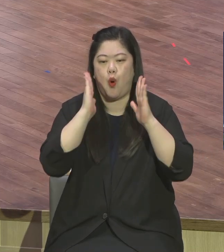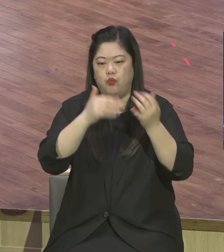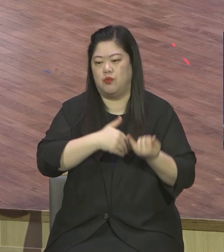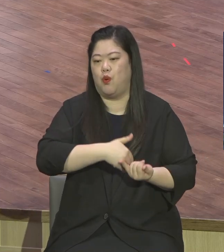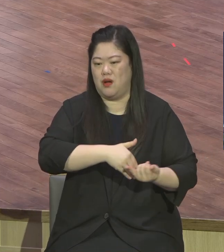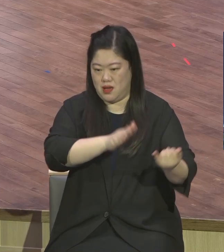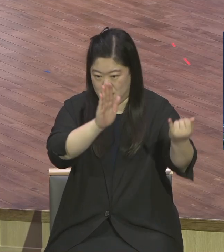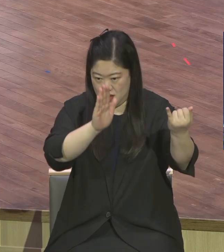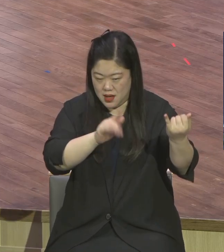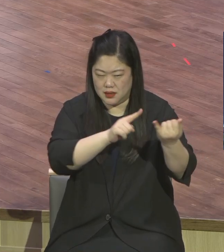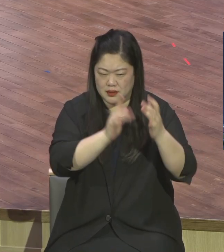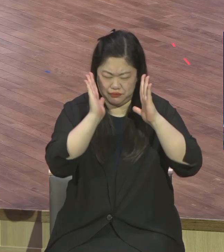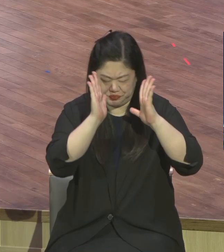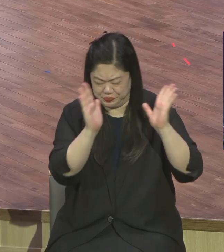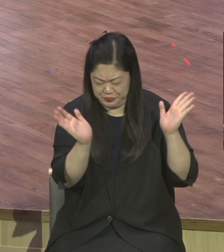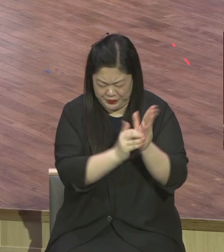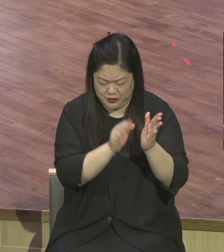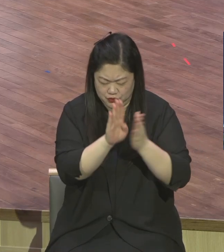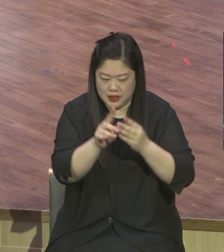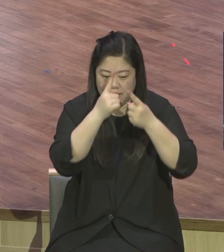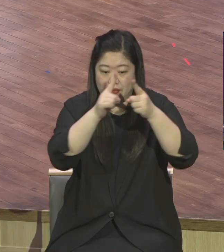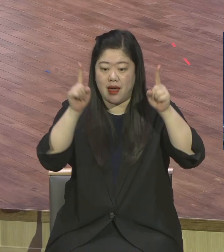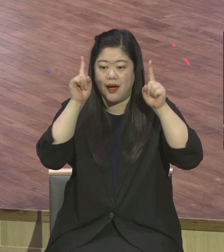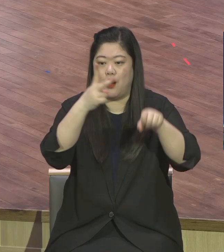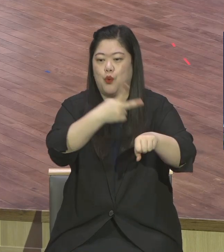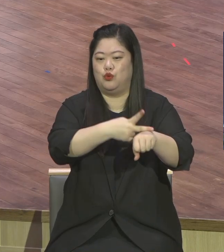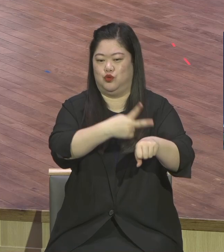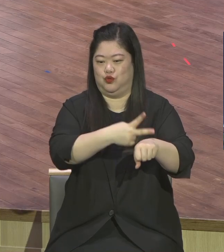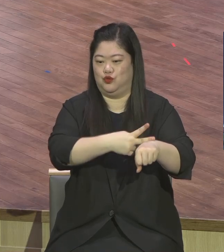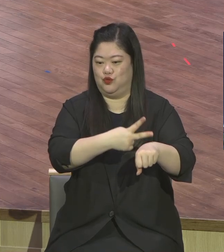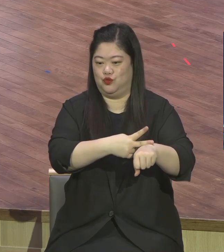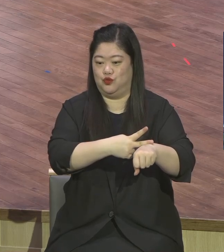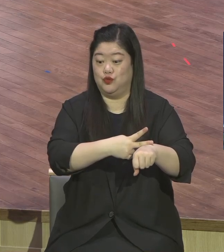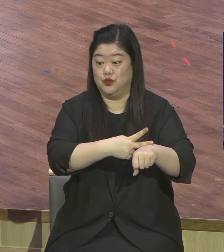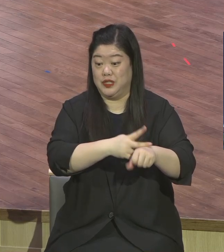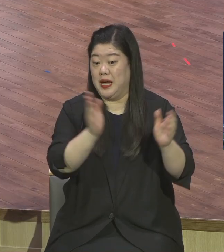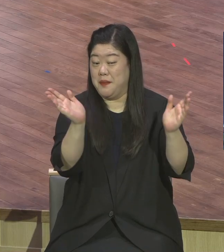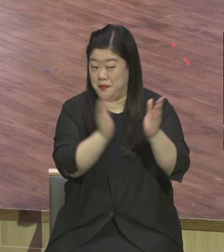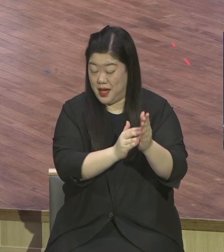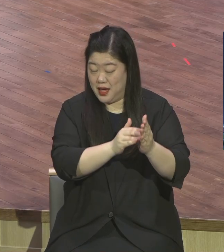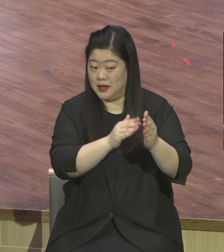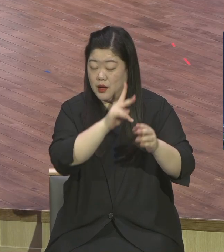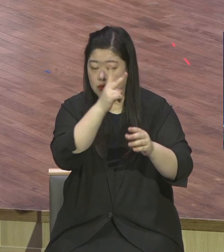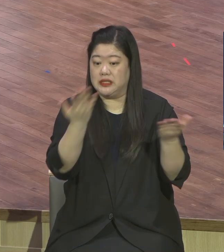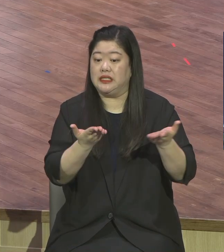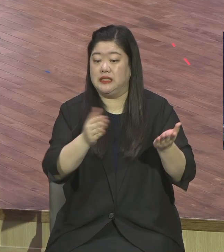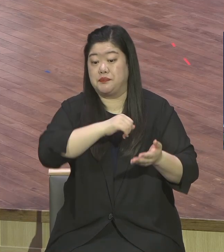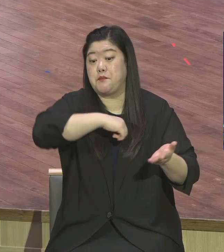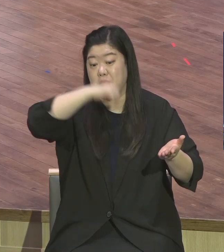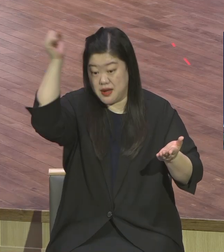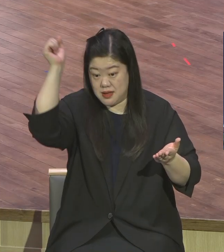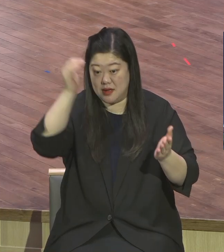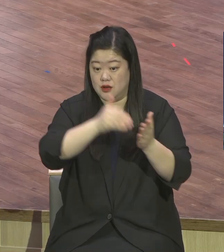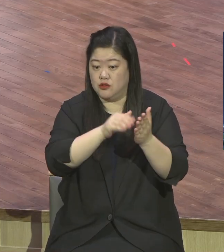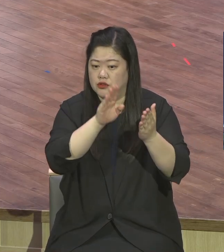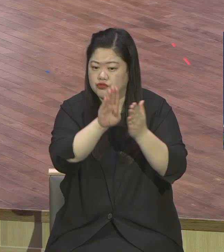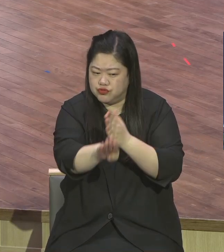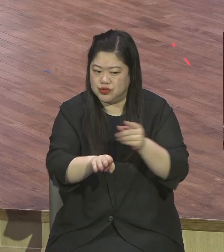살면서 그 어머니가 다니는 교회 자기는 고등학교 이후로 교회에 다닌 적이 없어 근데 그